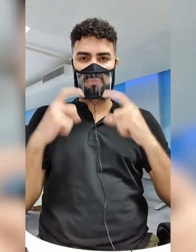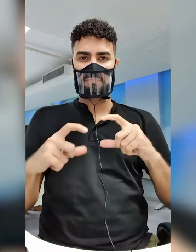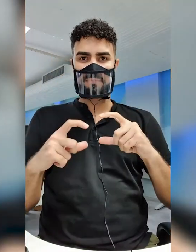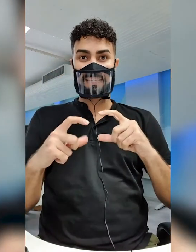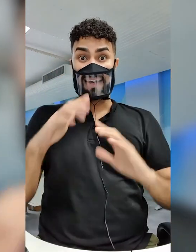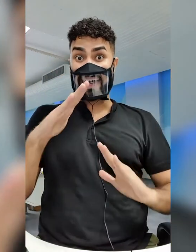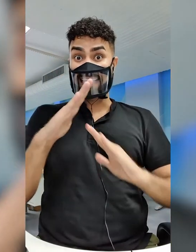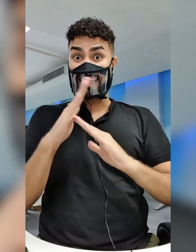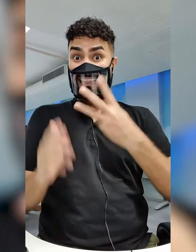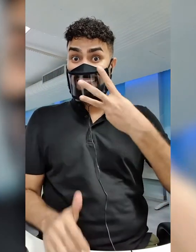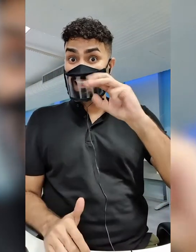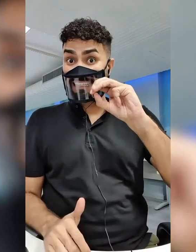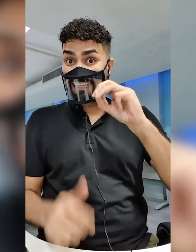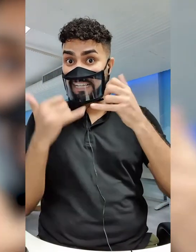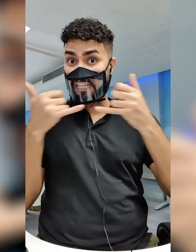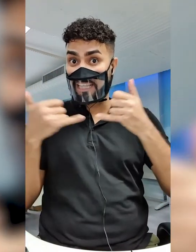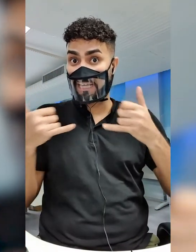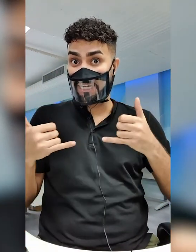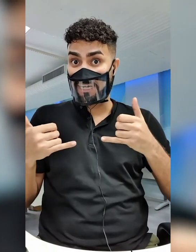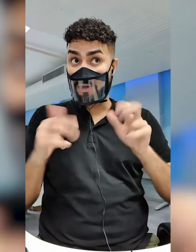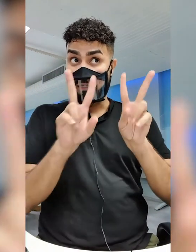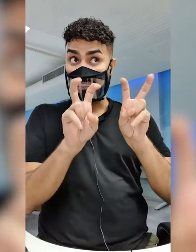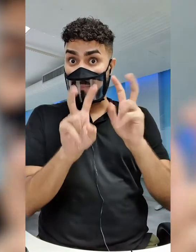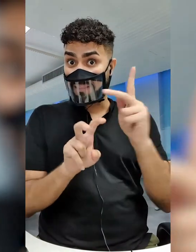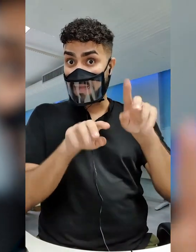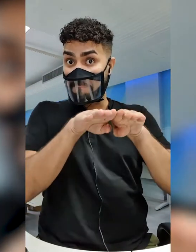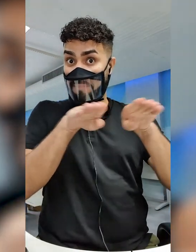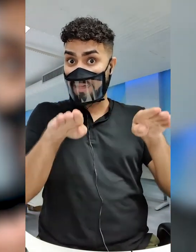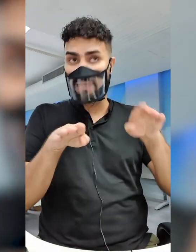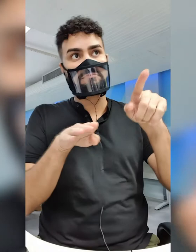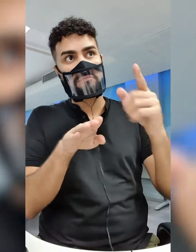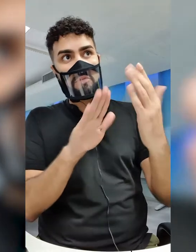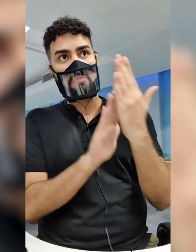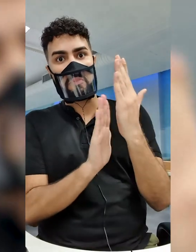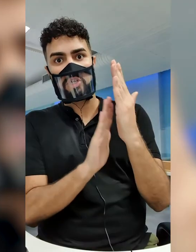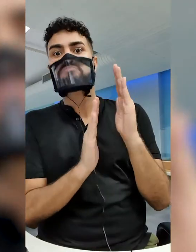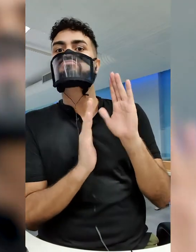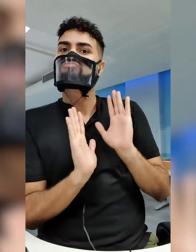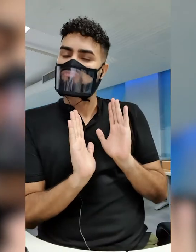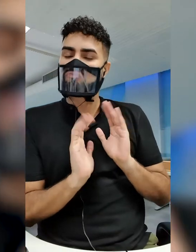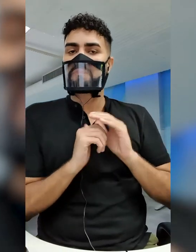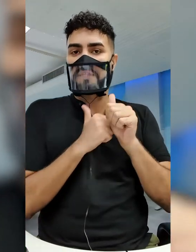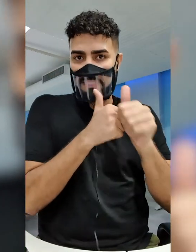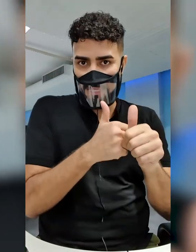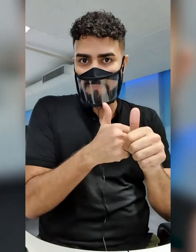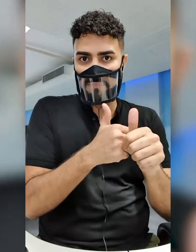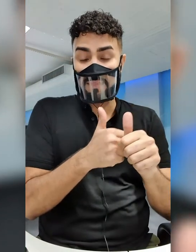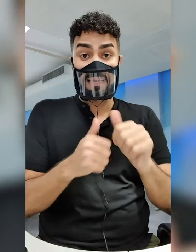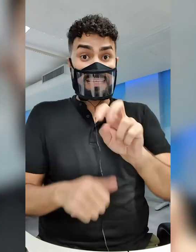com até 30 linhas, sobre o tema proposto pela banca. Ao escrever a redação, é preciso se preocupar com cinco